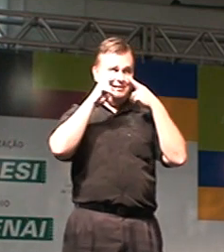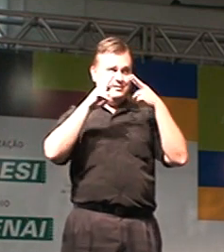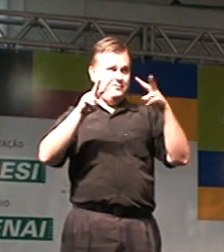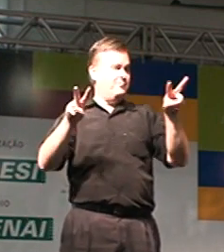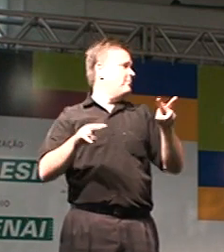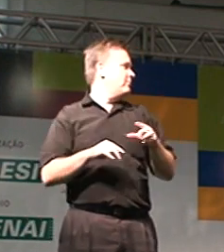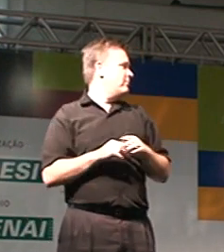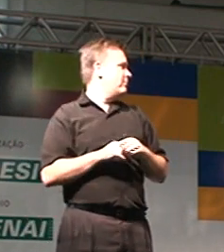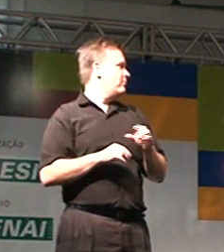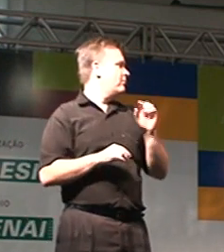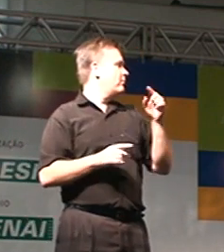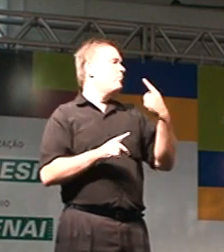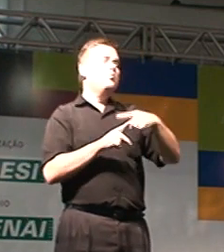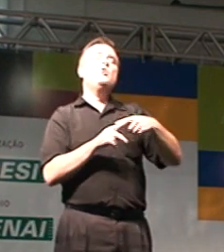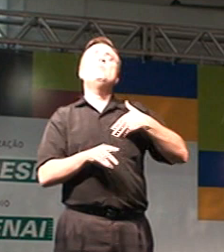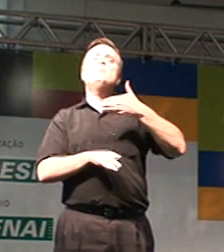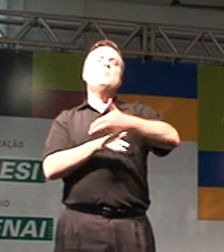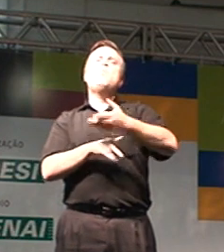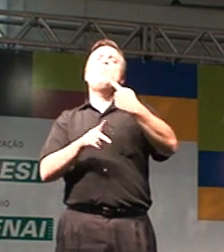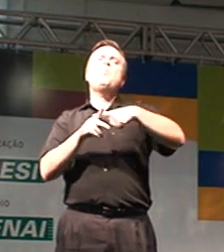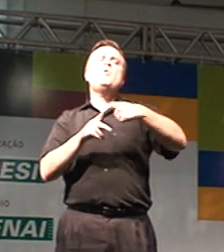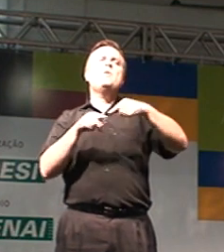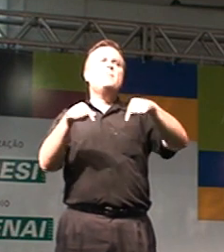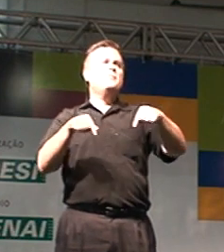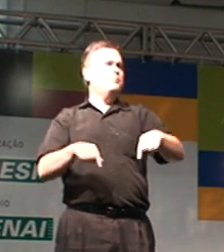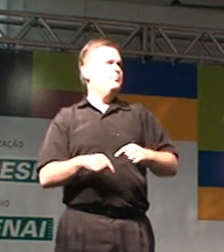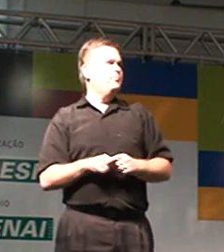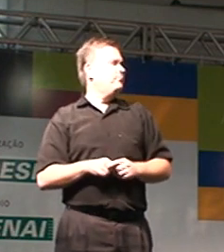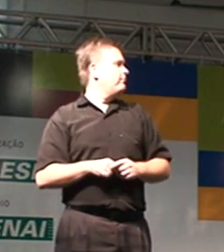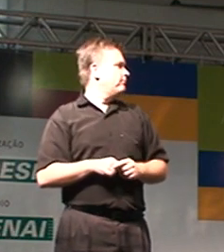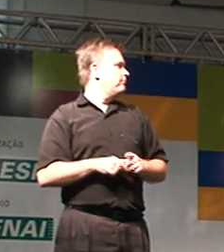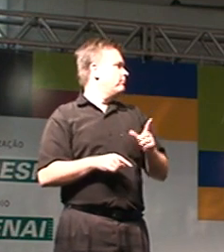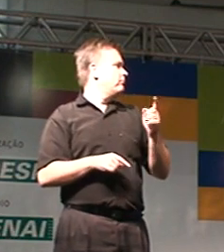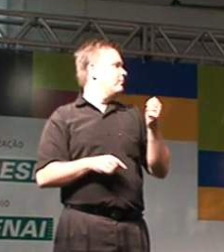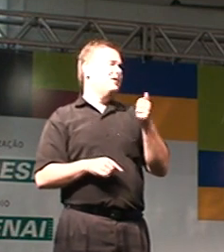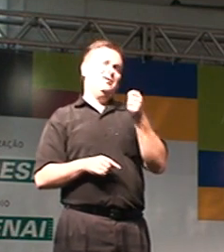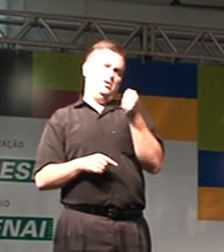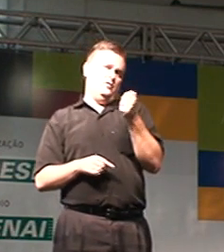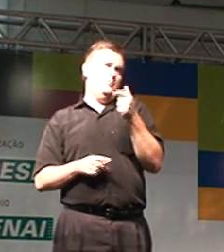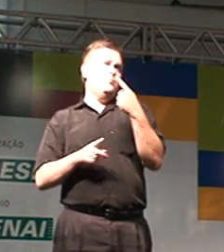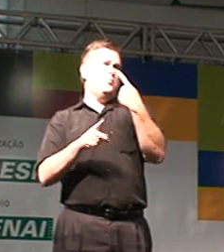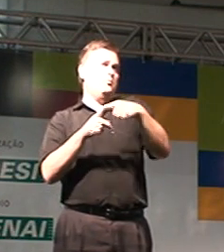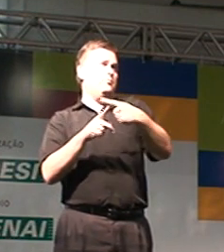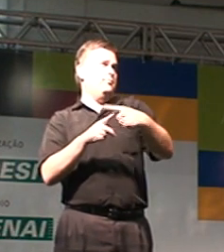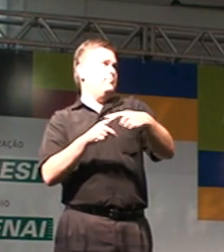relação ao que eu estou aqui hoje. Foi um pouco diferente dele,